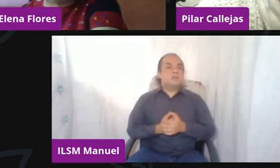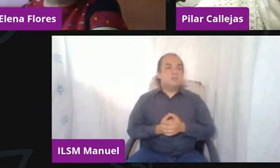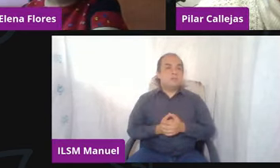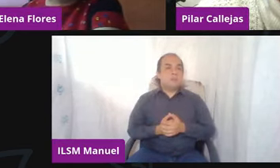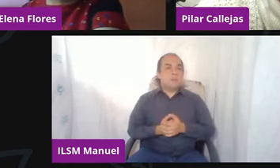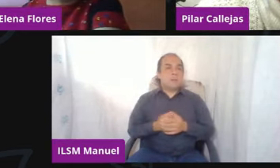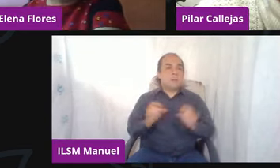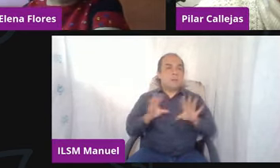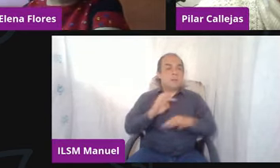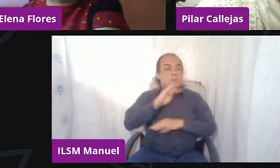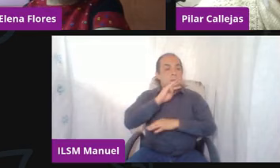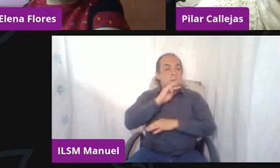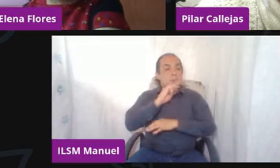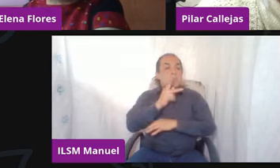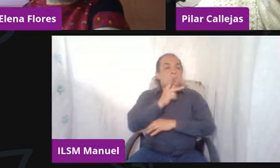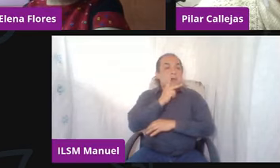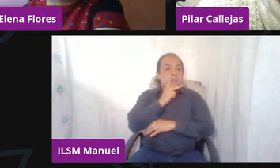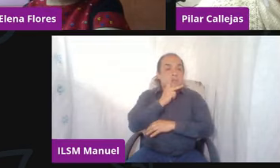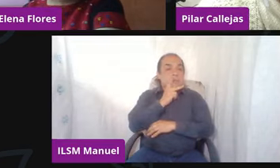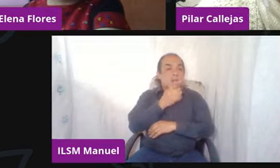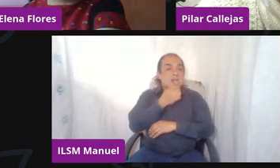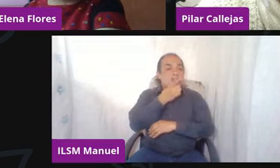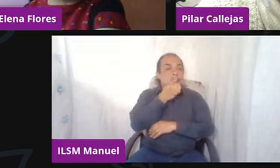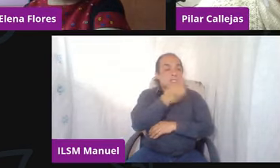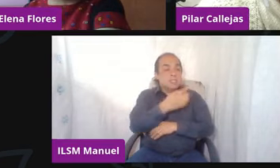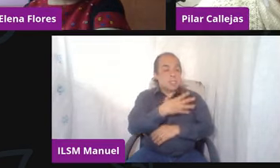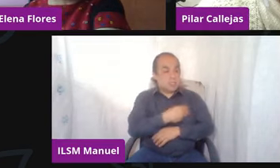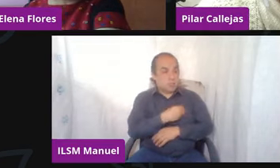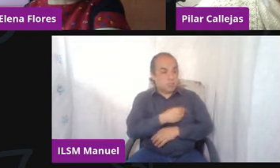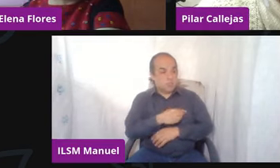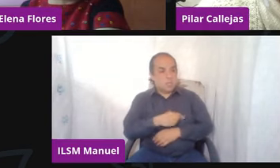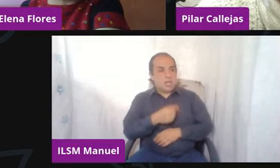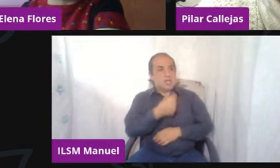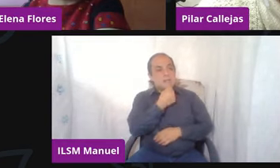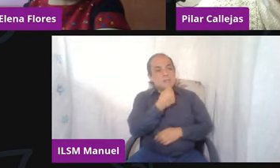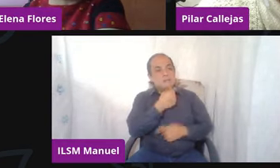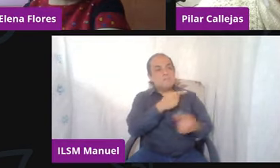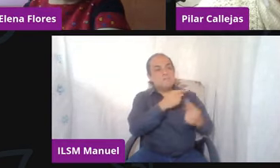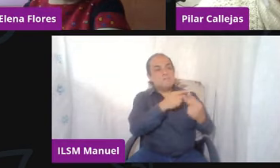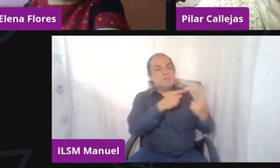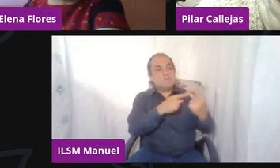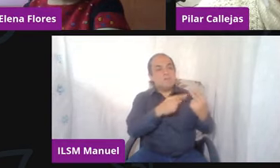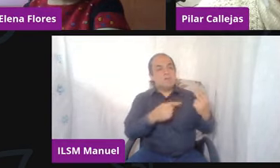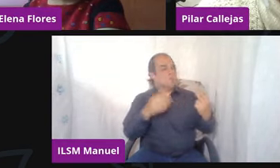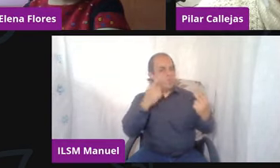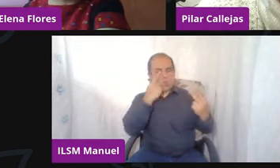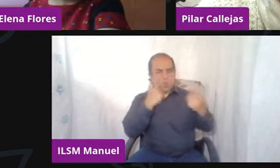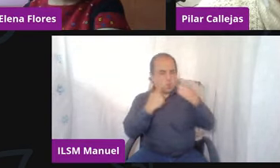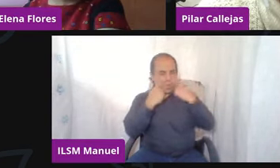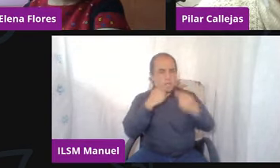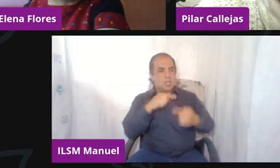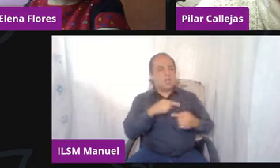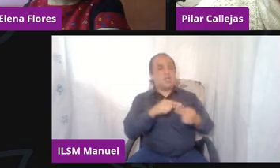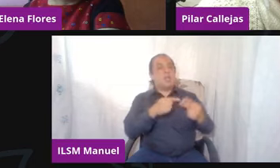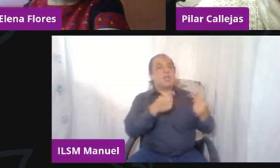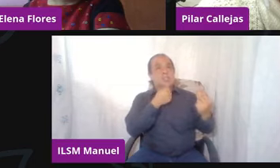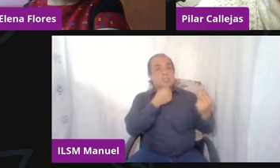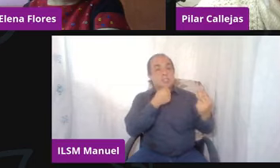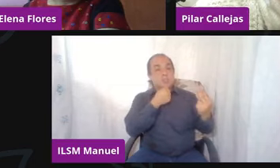dicen a sus hijos niños que no se llora o porque que no se llora porque son niñas que no son niñas